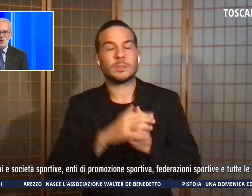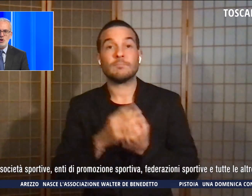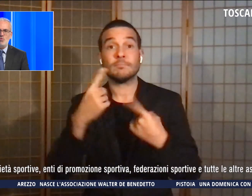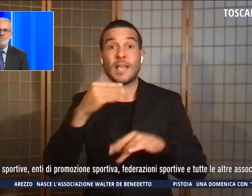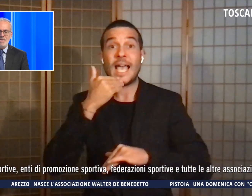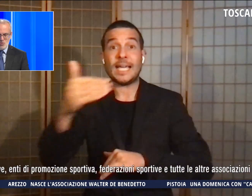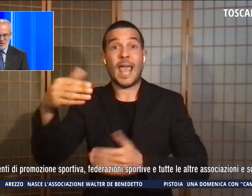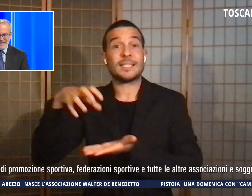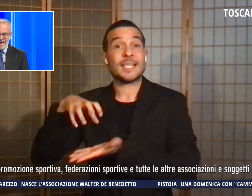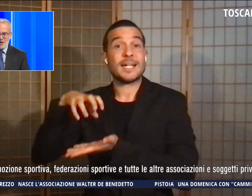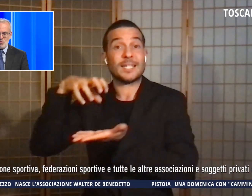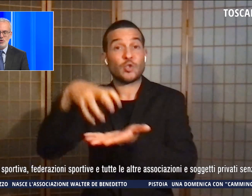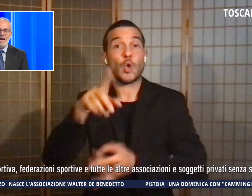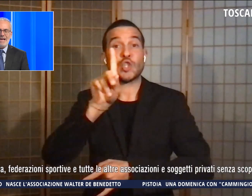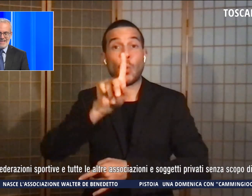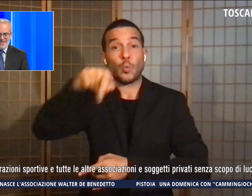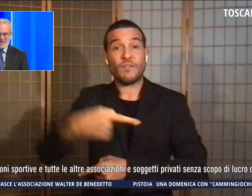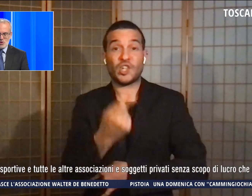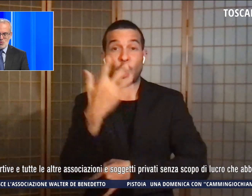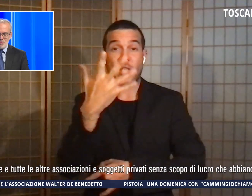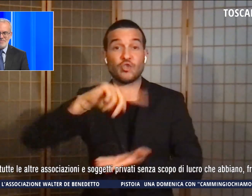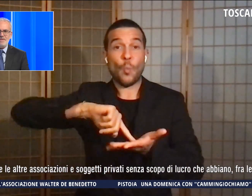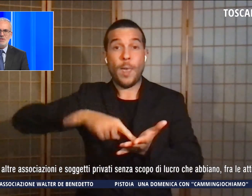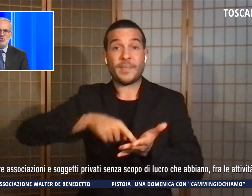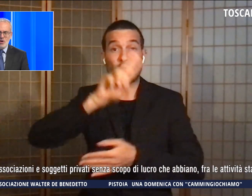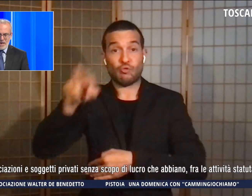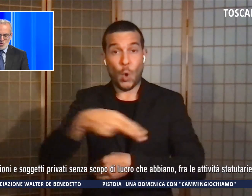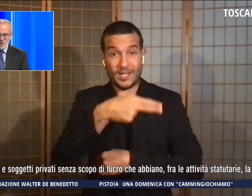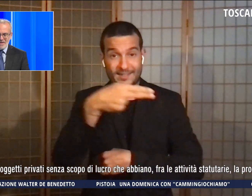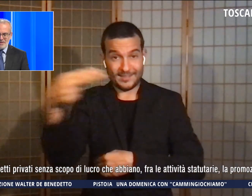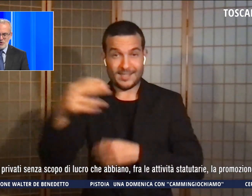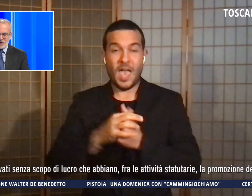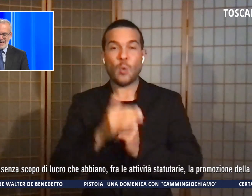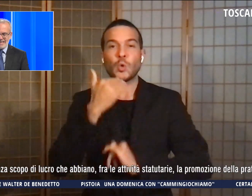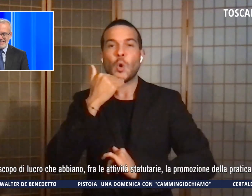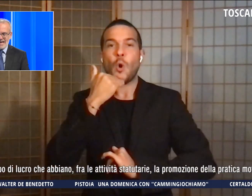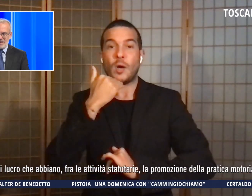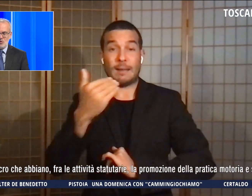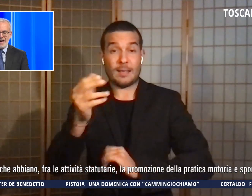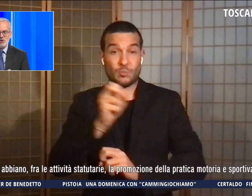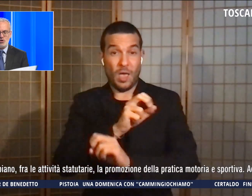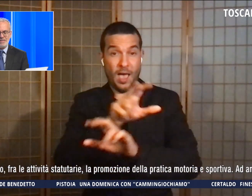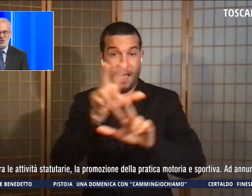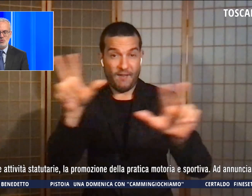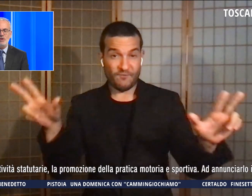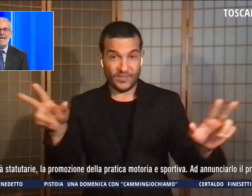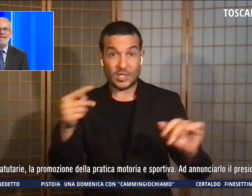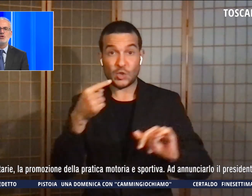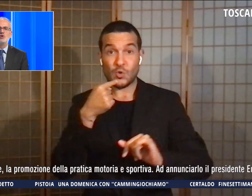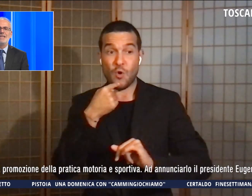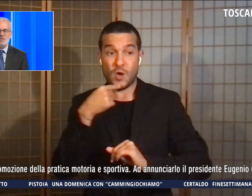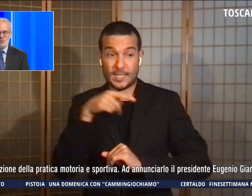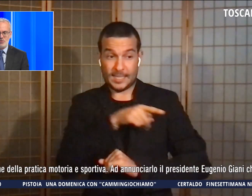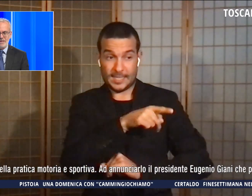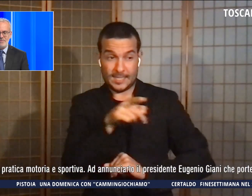,5 milioni di euro attraverso un avviso i cui beneficiari saranno associazioni